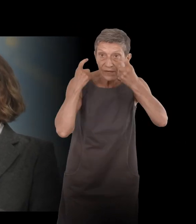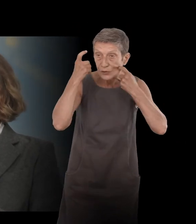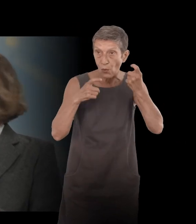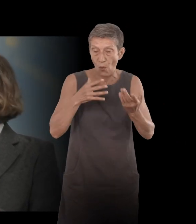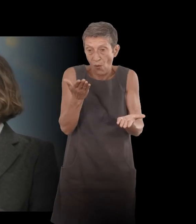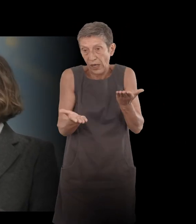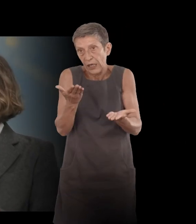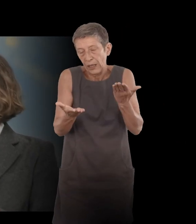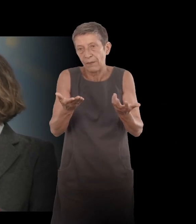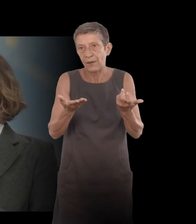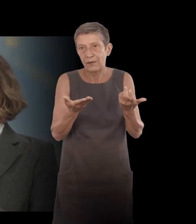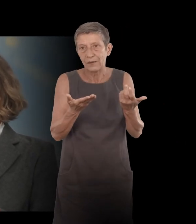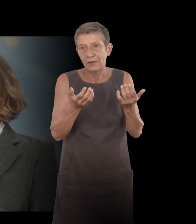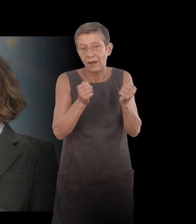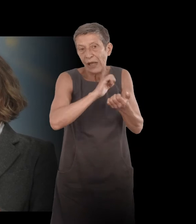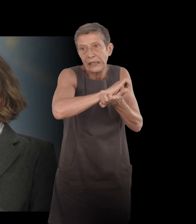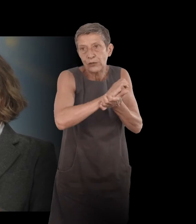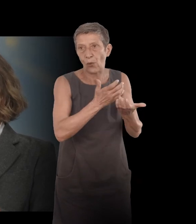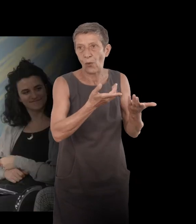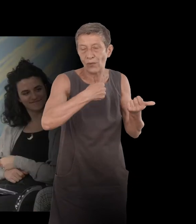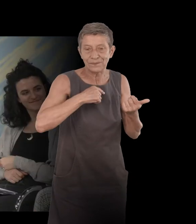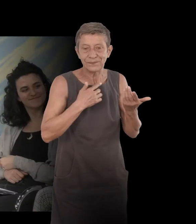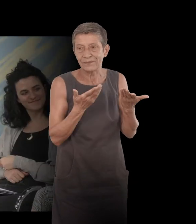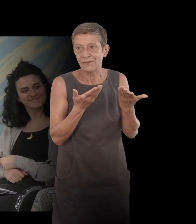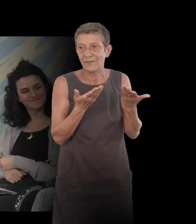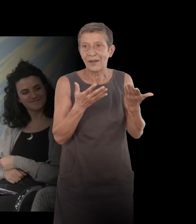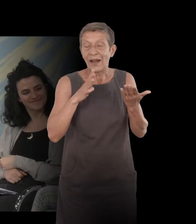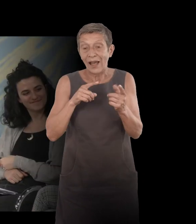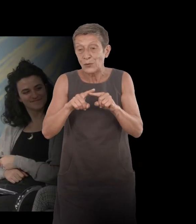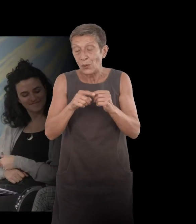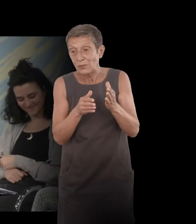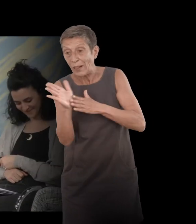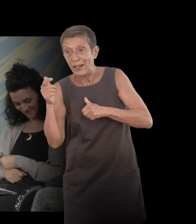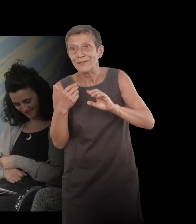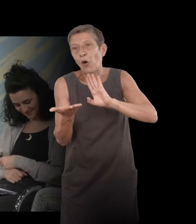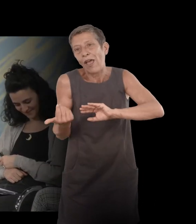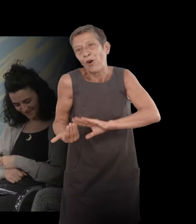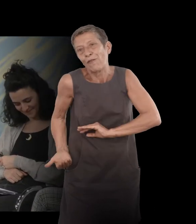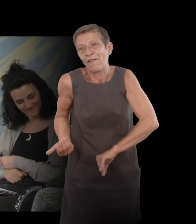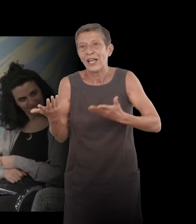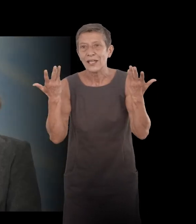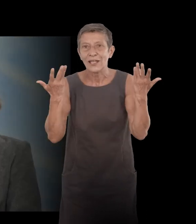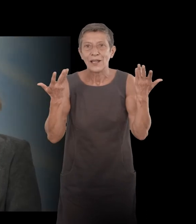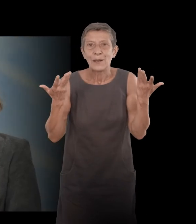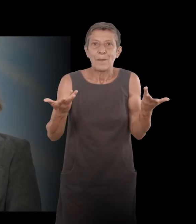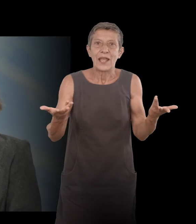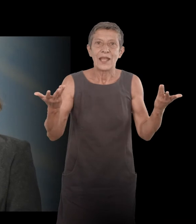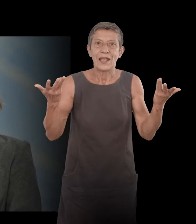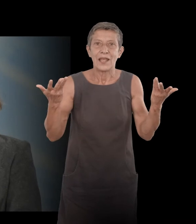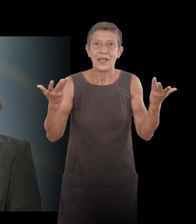enlevé quand même quelques digressions supplémentaires. Mais voilà, c'était difficile et en même